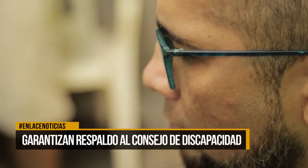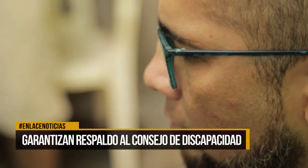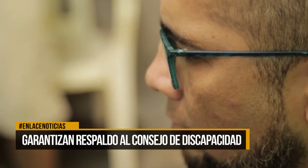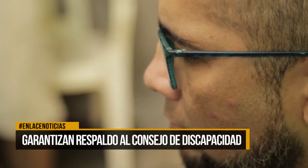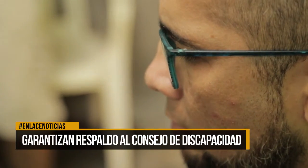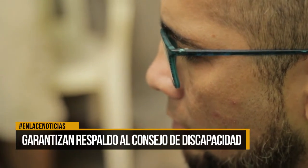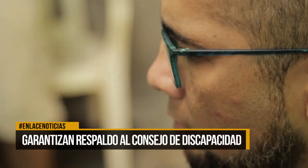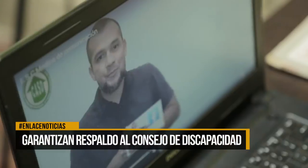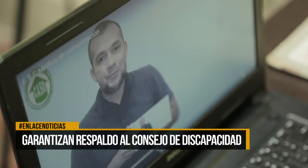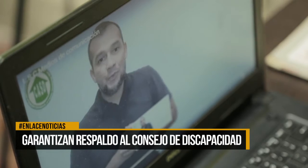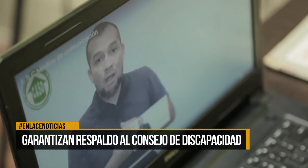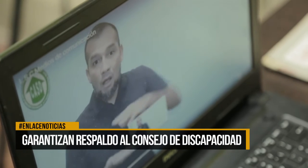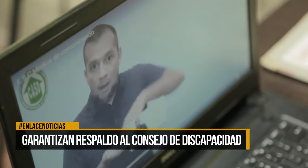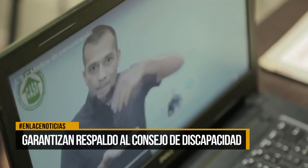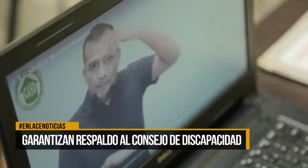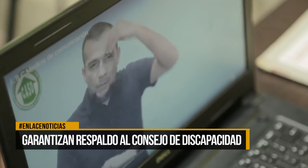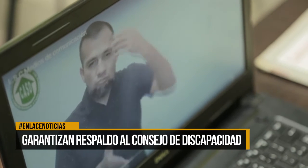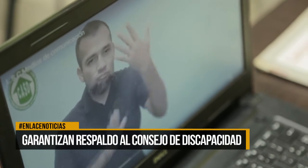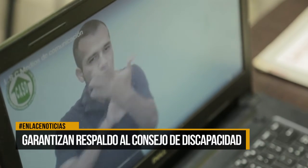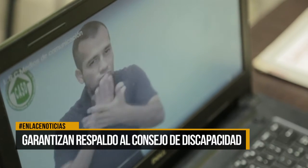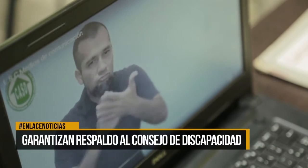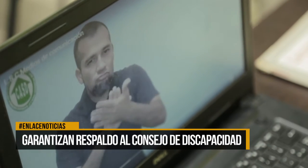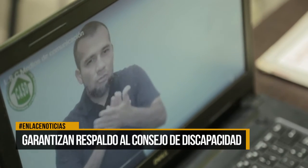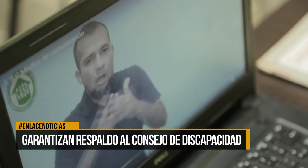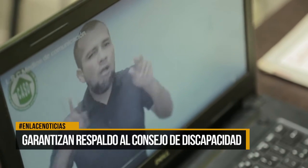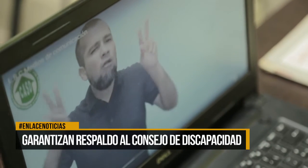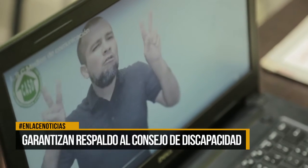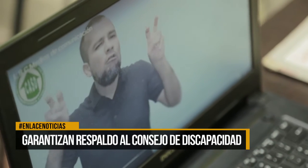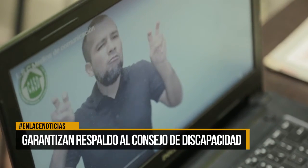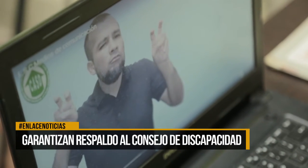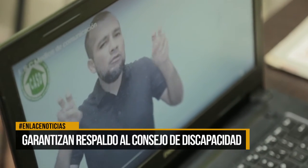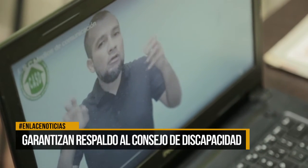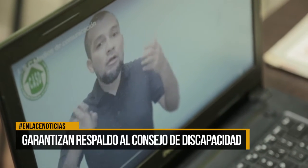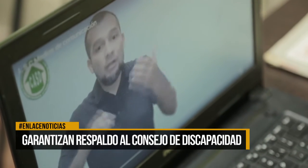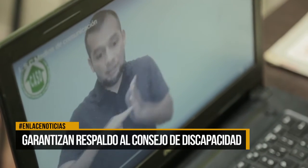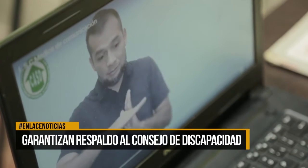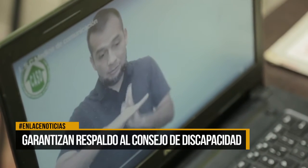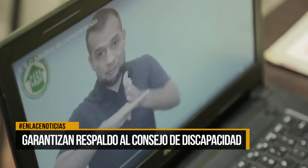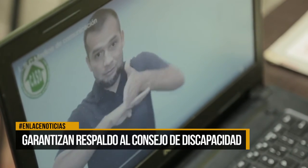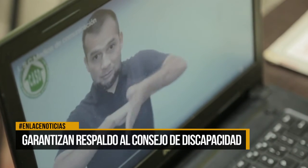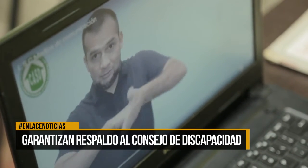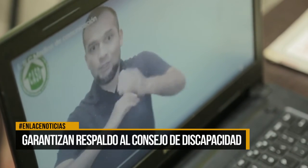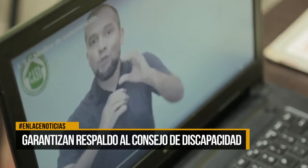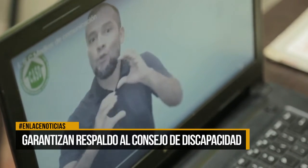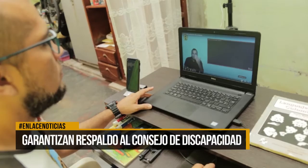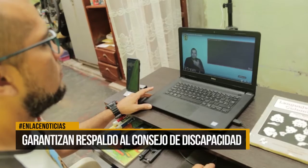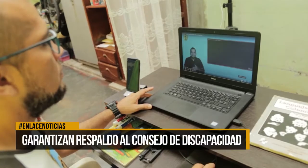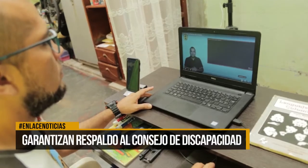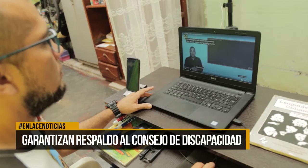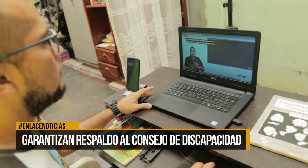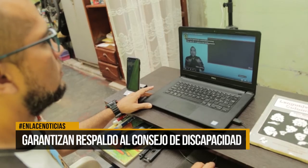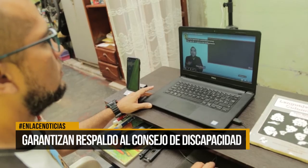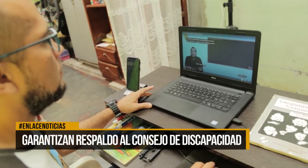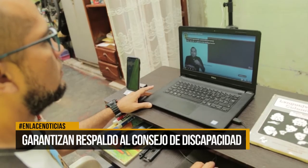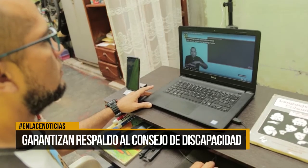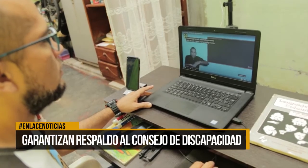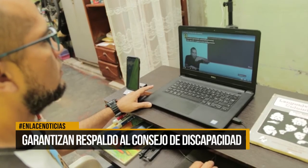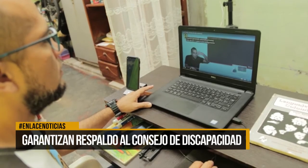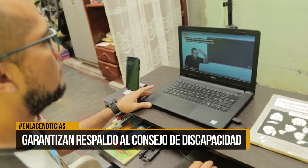que va a ser una figura importante en el método de la confianza. Tenerlo ahí, verlo virtualmente, interactuar con